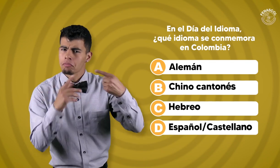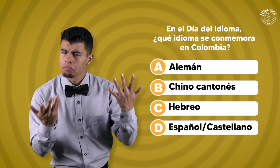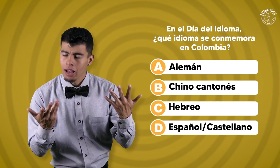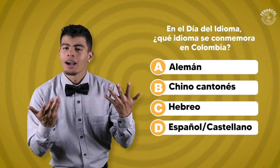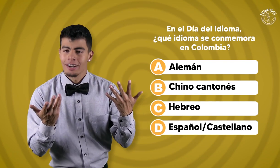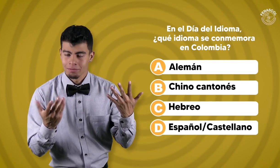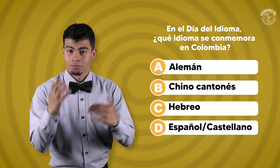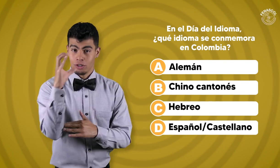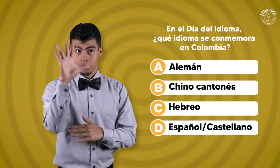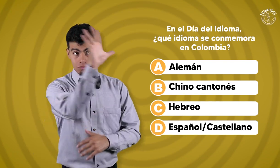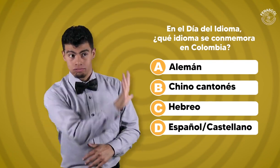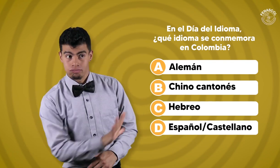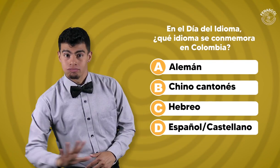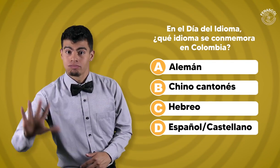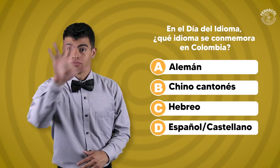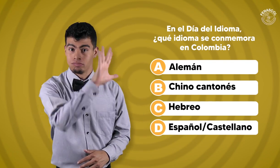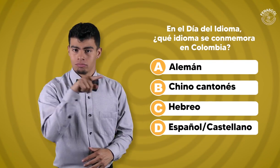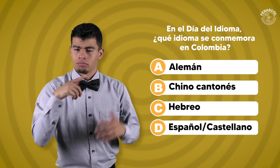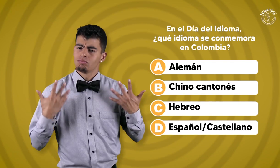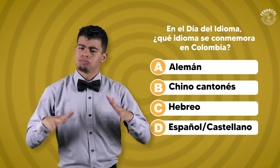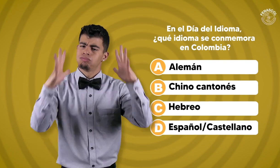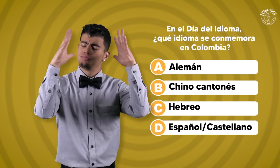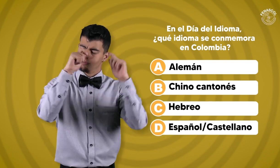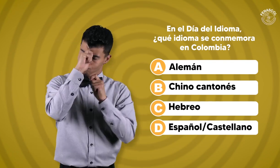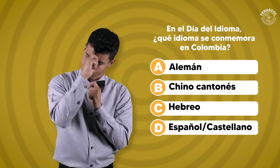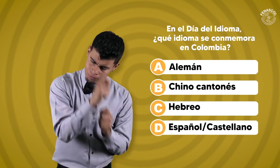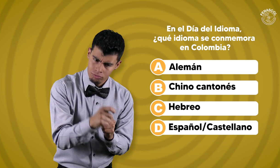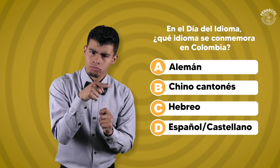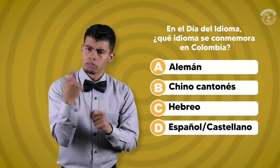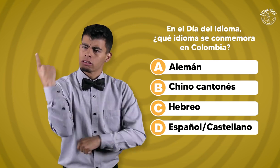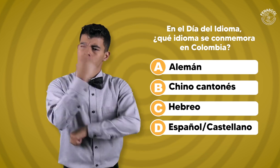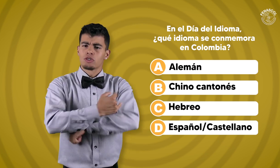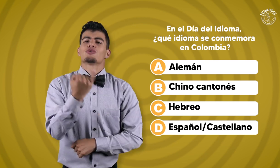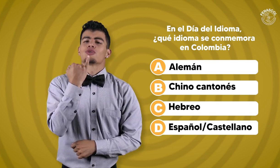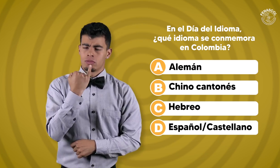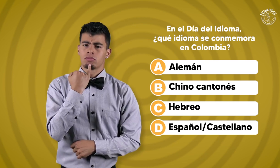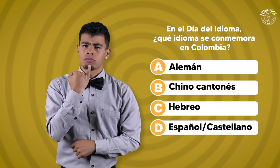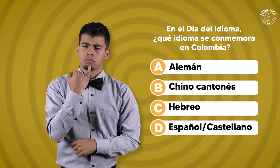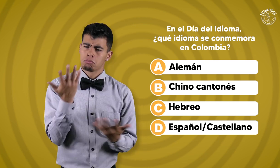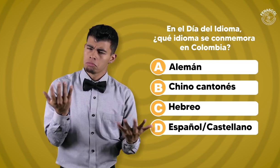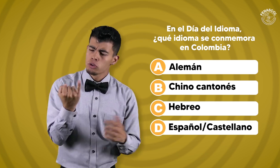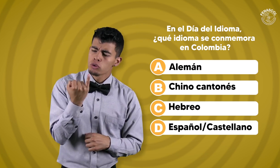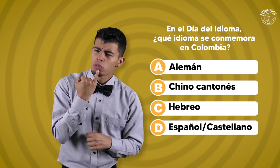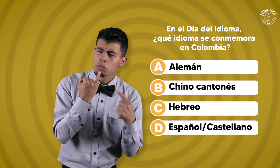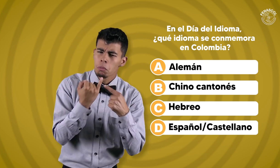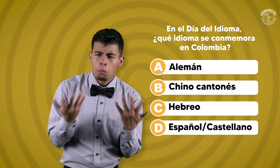Vamos con la primera pregunta. ¿En el Día del Idioma, qué idioma se conmemora en Colombia?